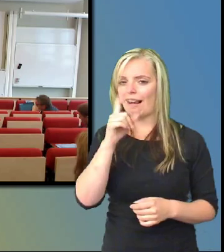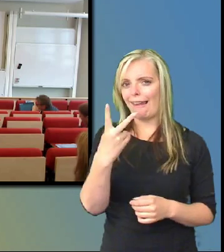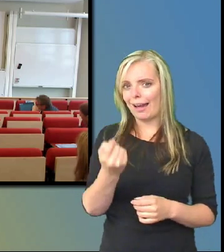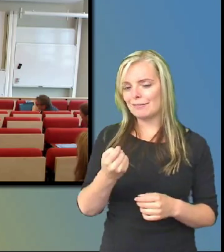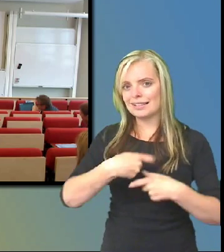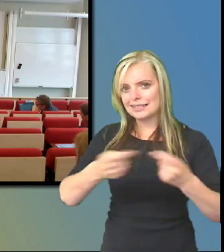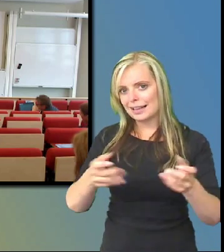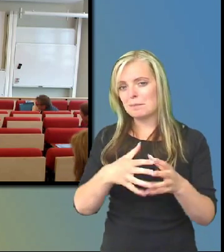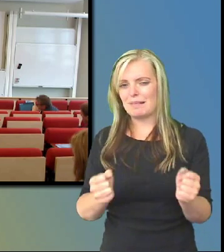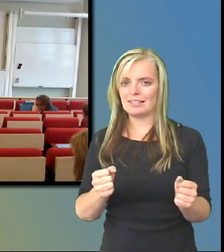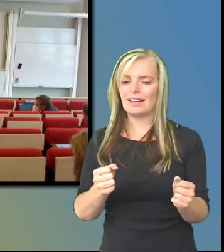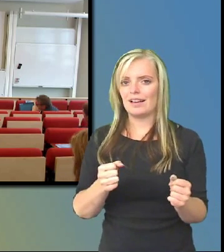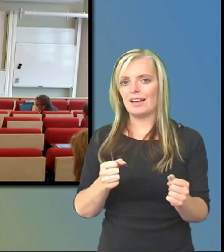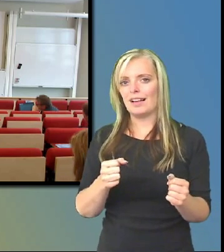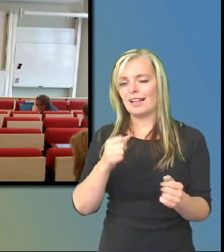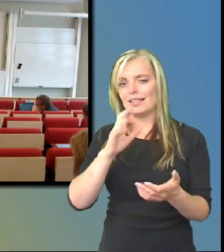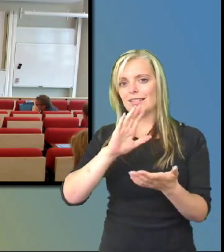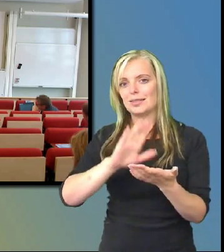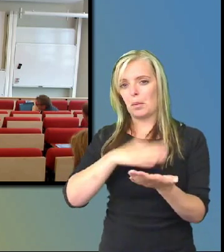Men de teckenspråkstolkare. Som gestalt.